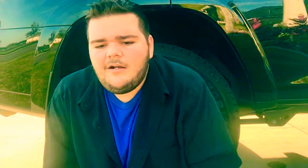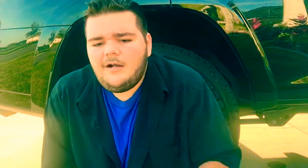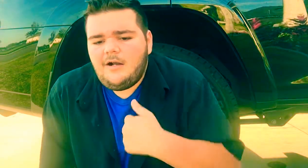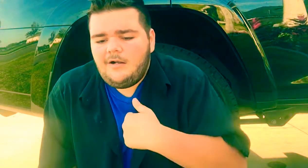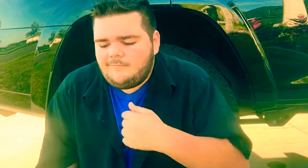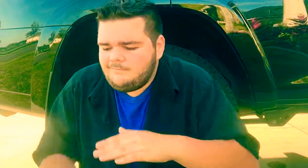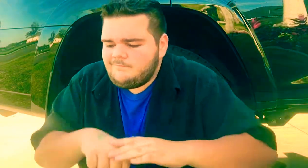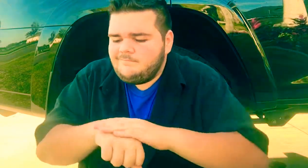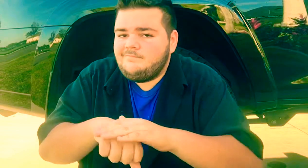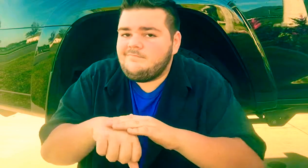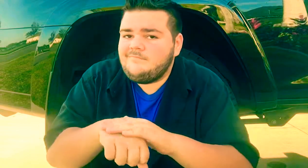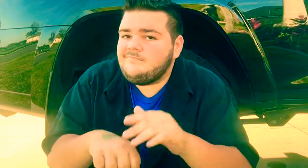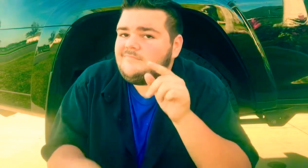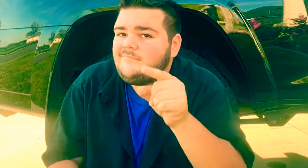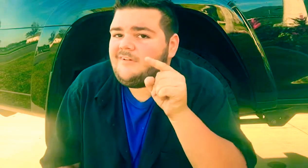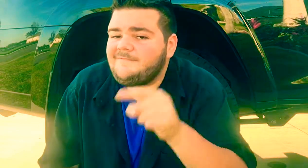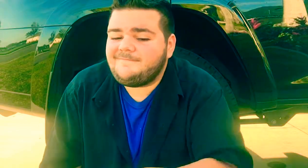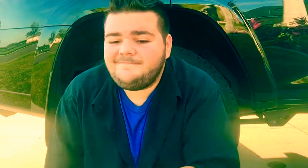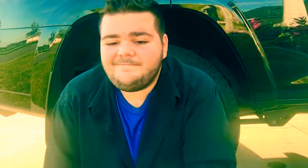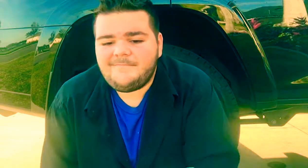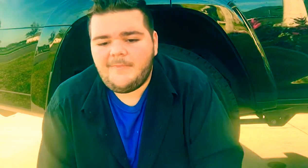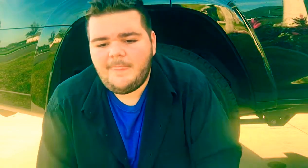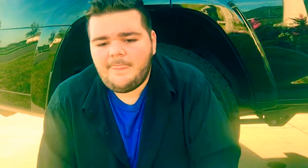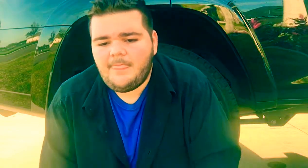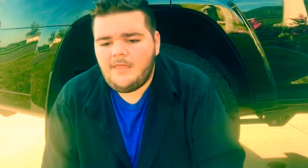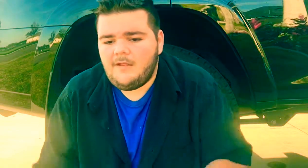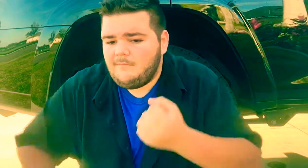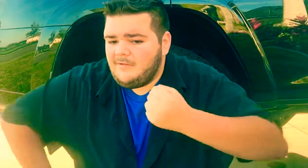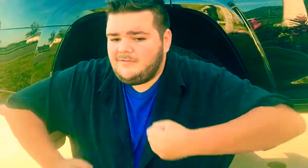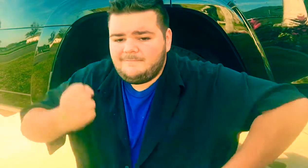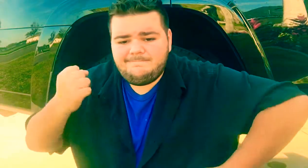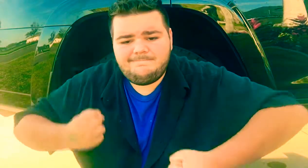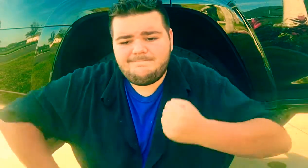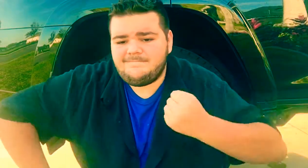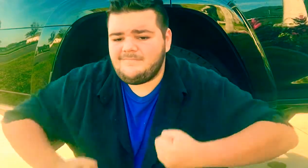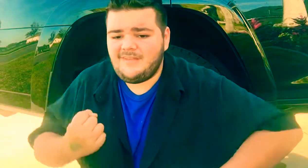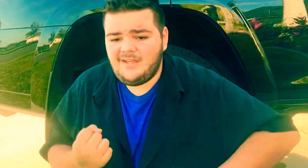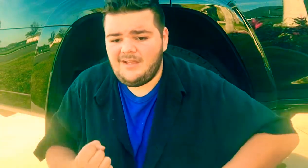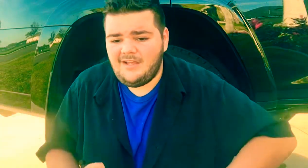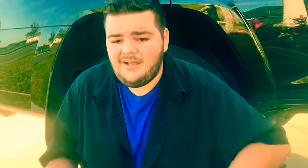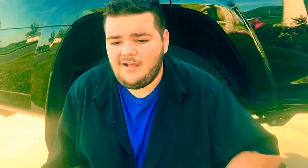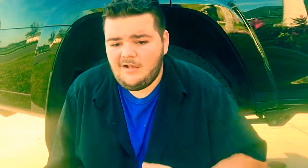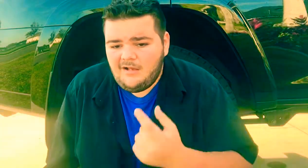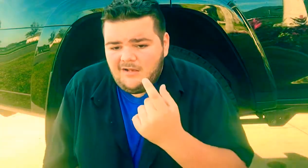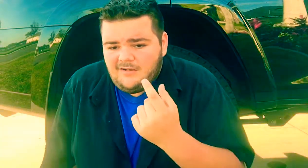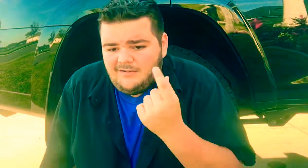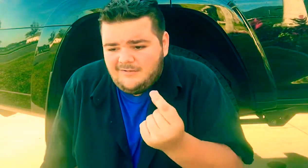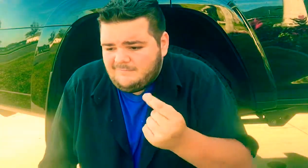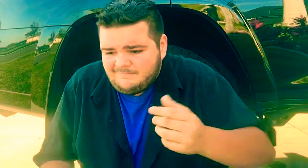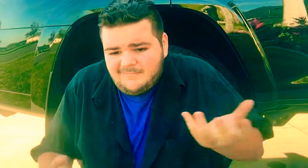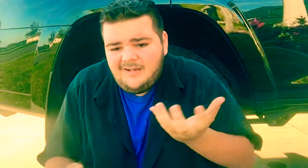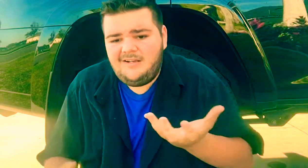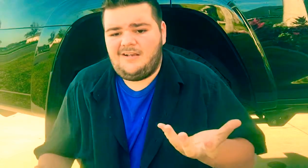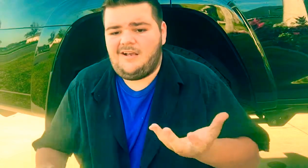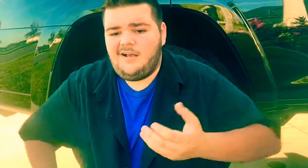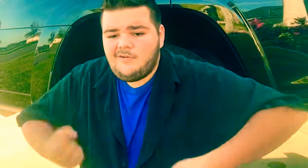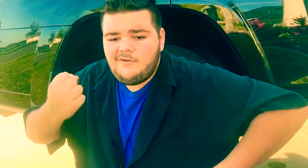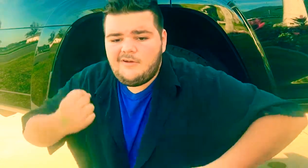しか愛せないどうせ君が Run Run Run 傷ついてたって Run